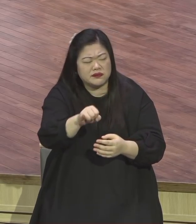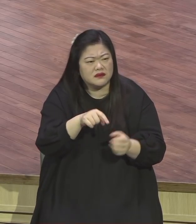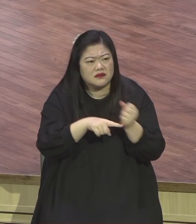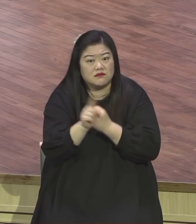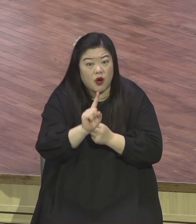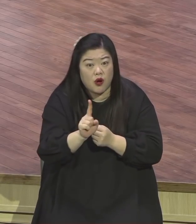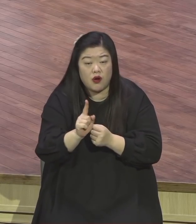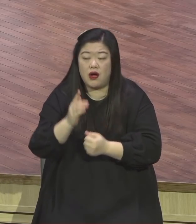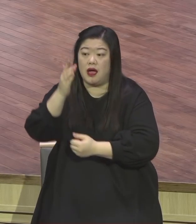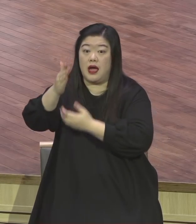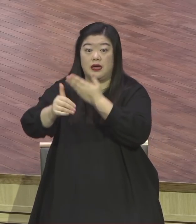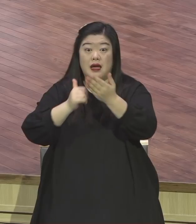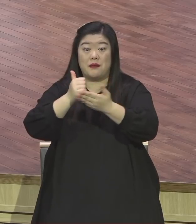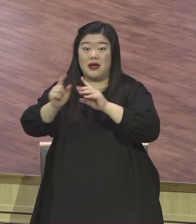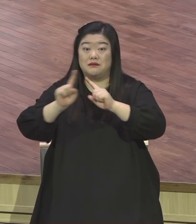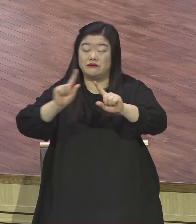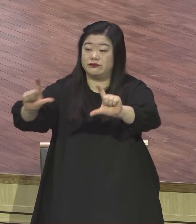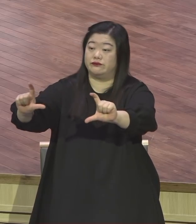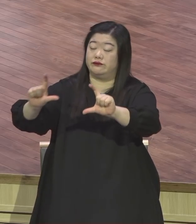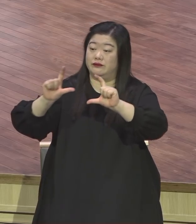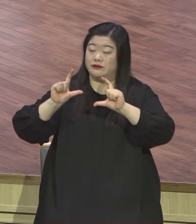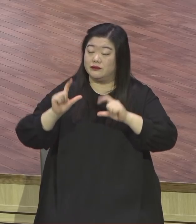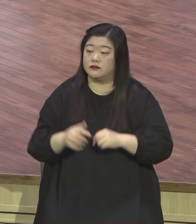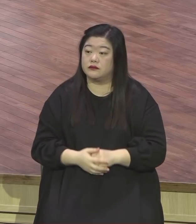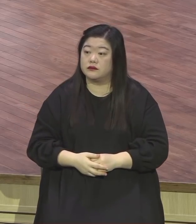무슨 말이 아니니.